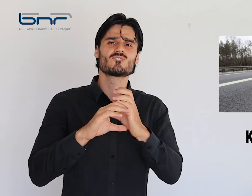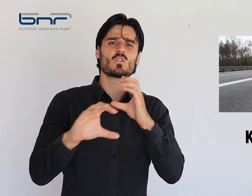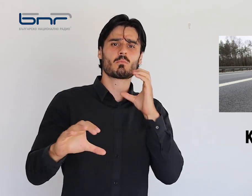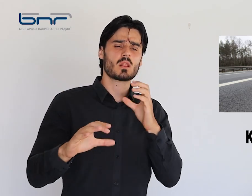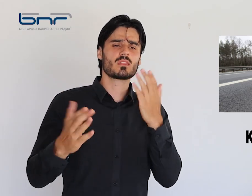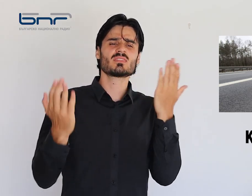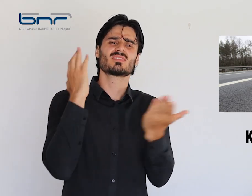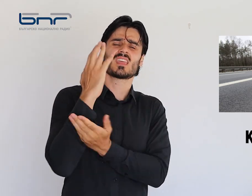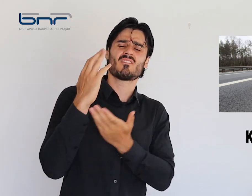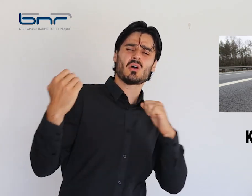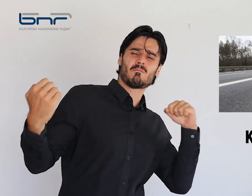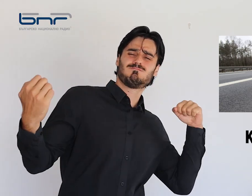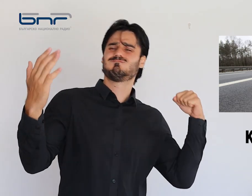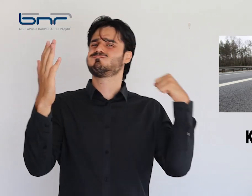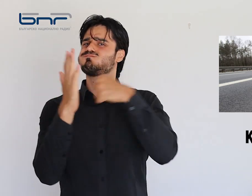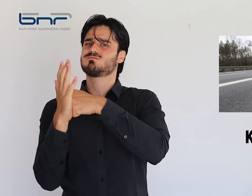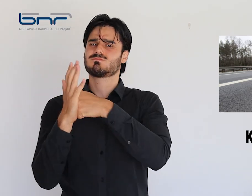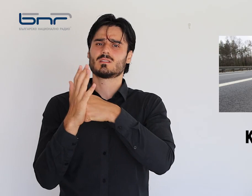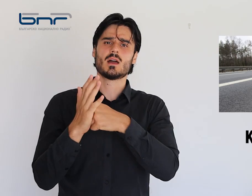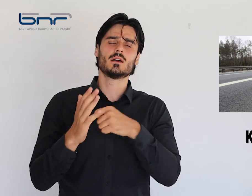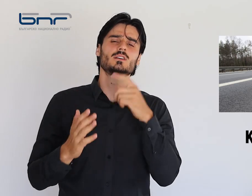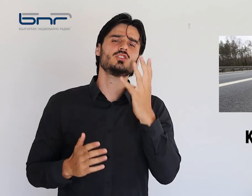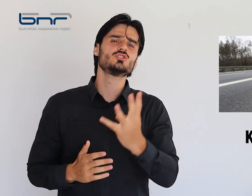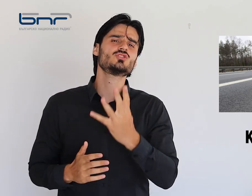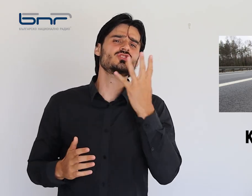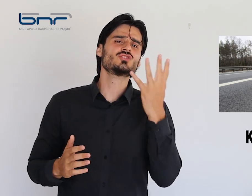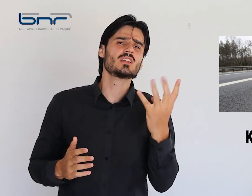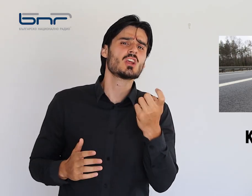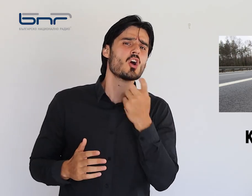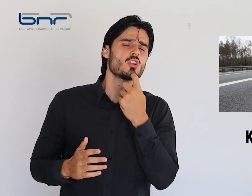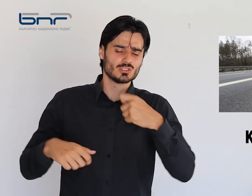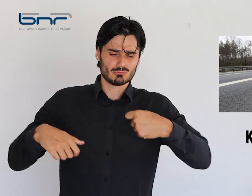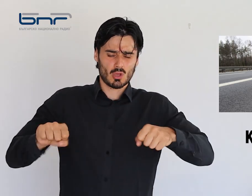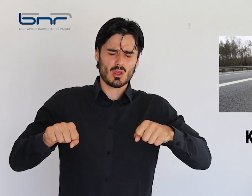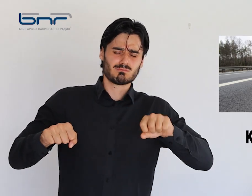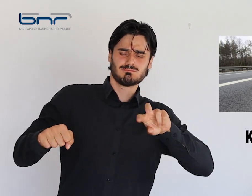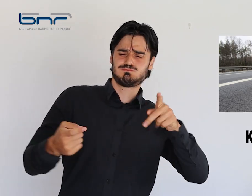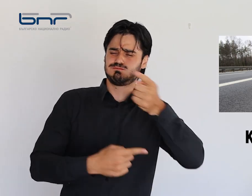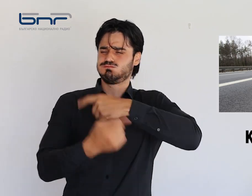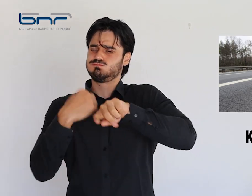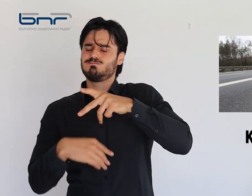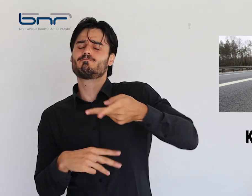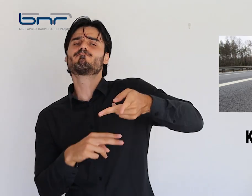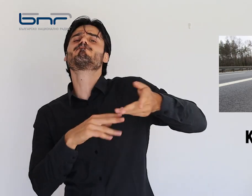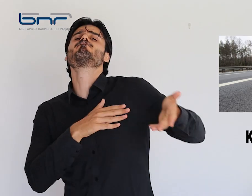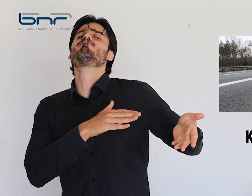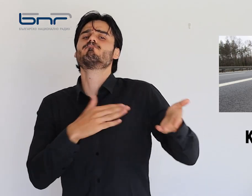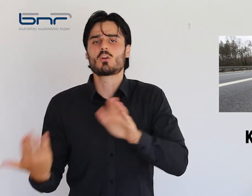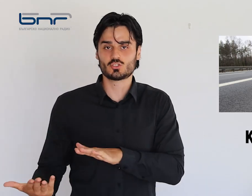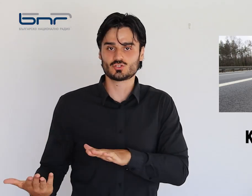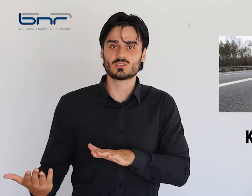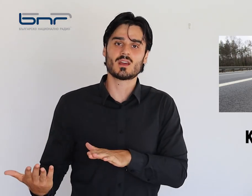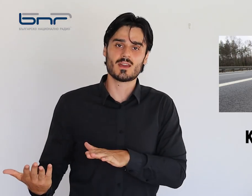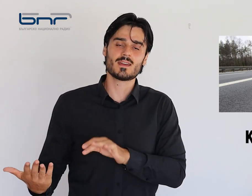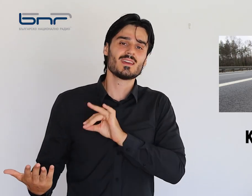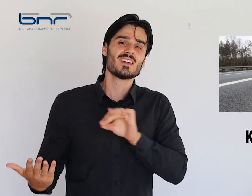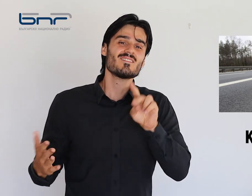в край пътно дърво. На място е загинал 44 годишният мотоциклетист. Пострадал е пътник в автомобила на 28 години.